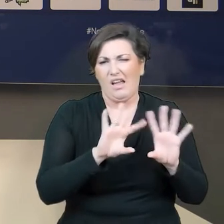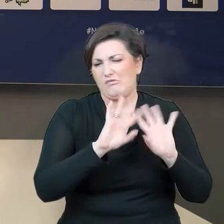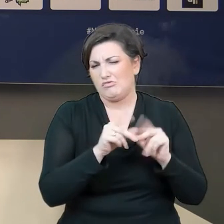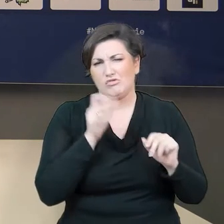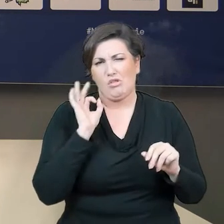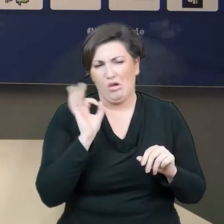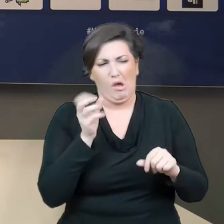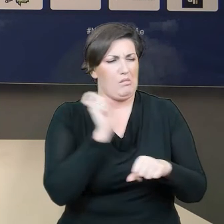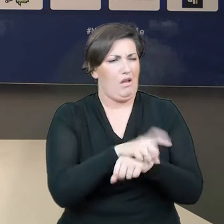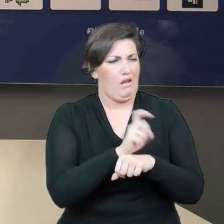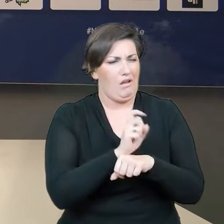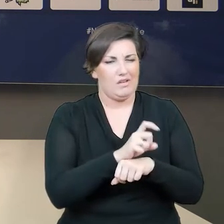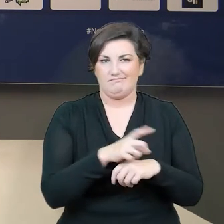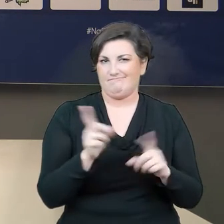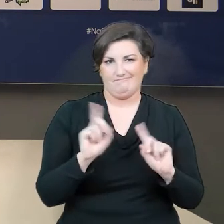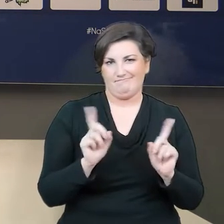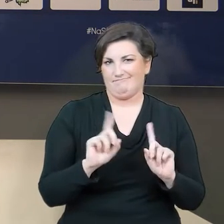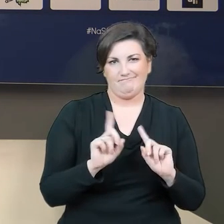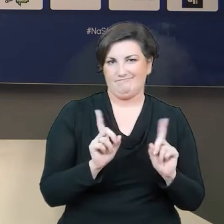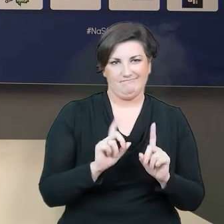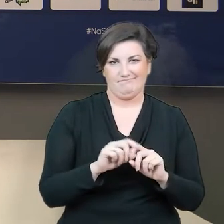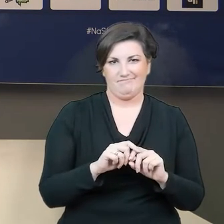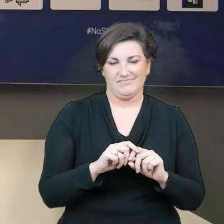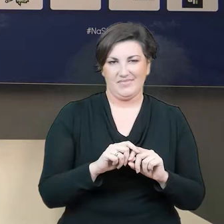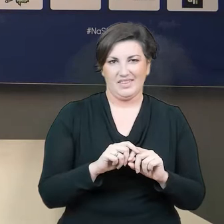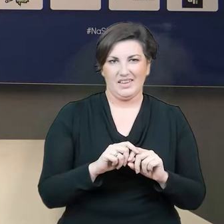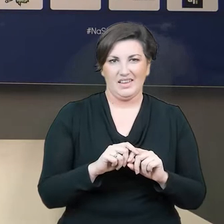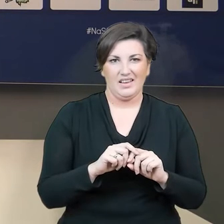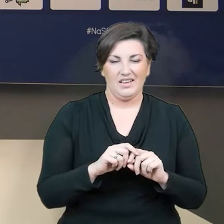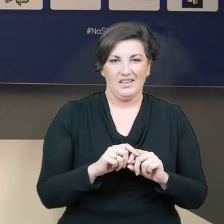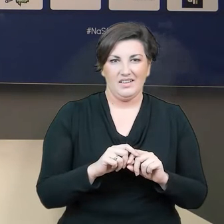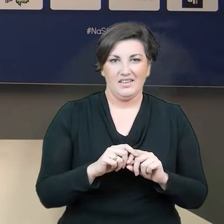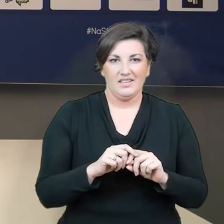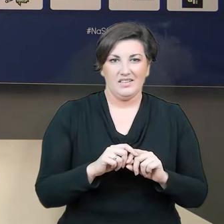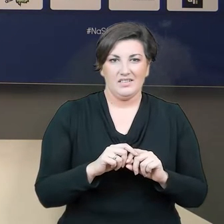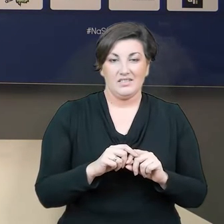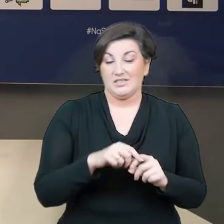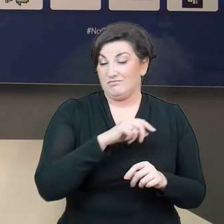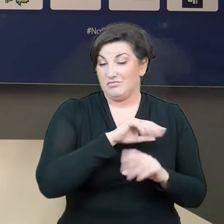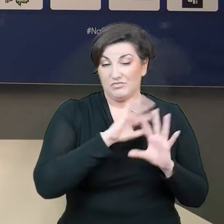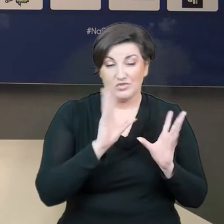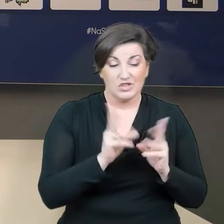podchodzę do każdych obowiązków już poza swoją pracą